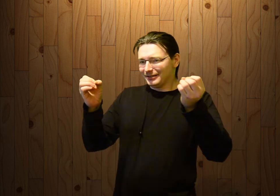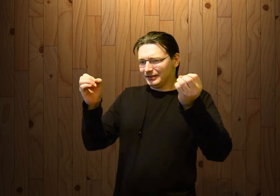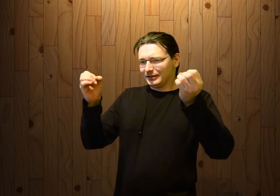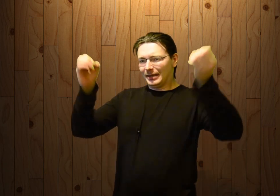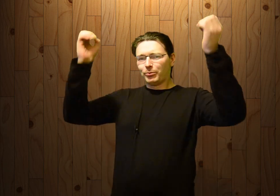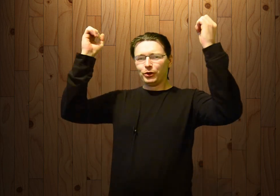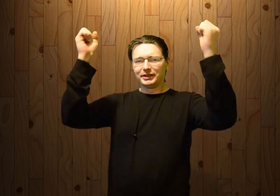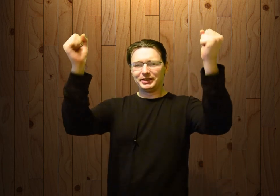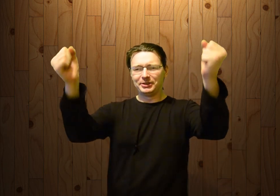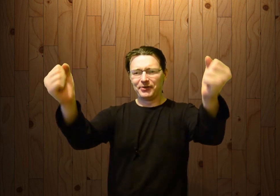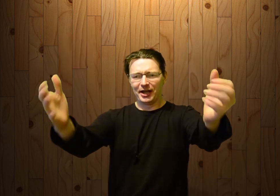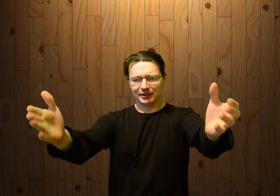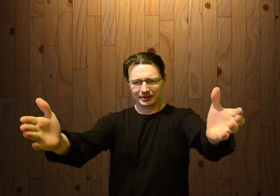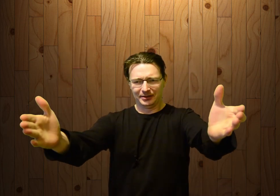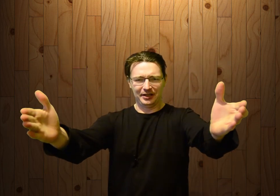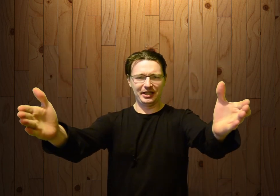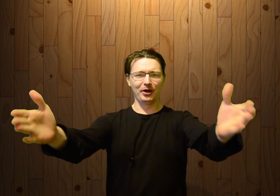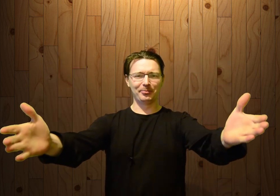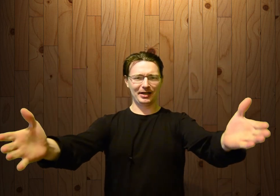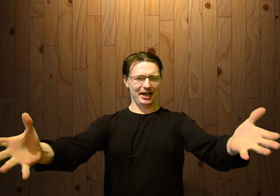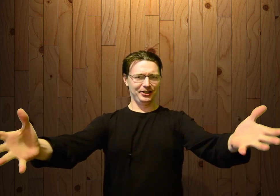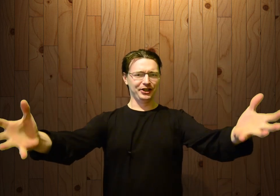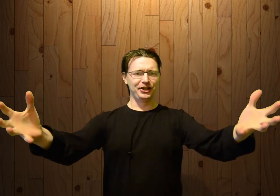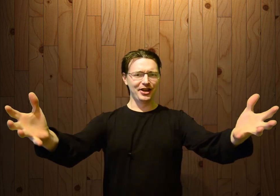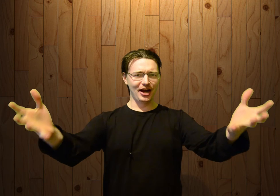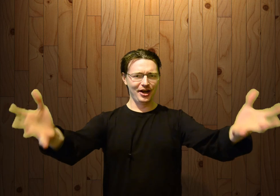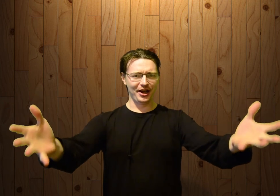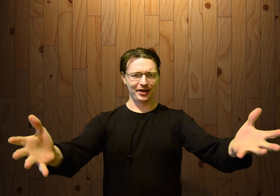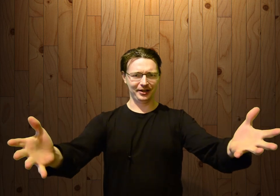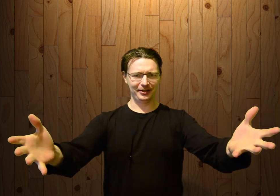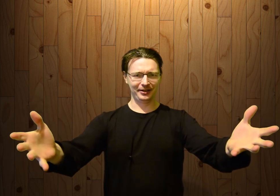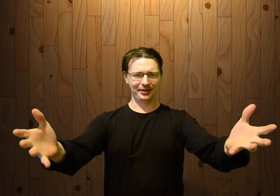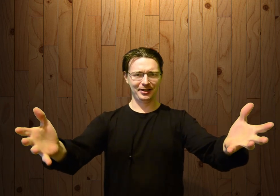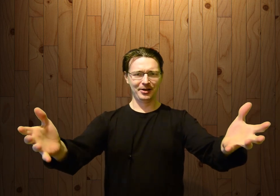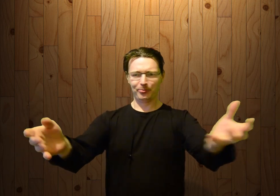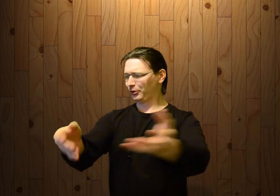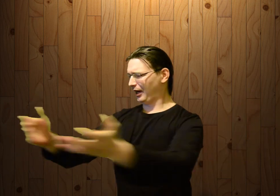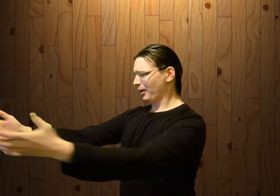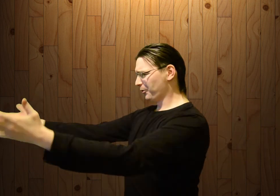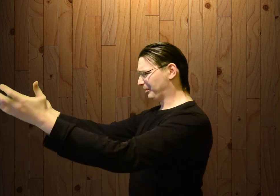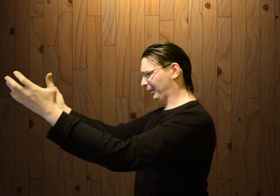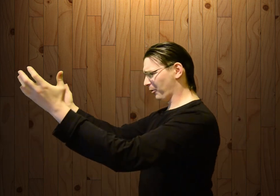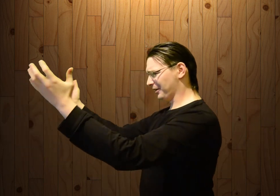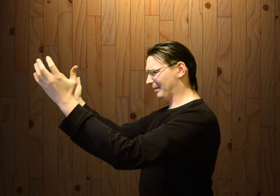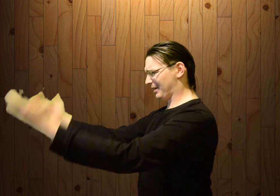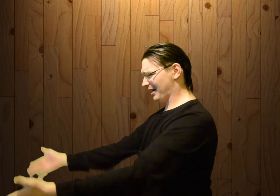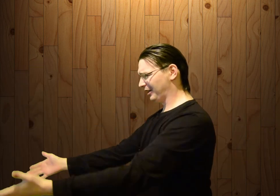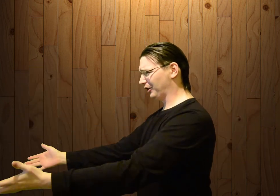Да будет свет. Назовем праздник День Оленя. Пускай люди приходят на праздники,